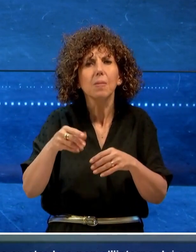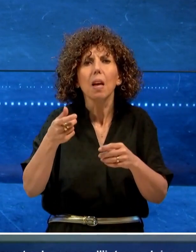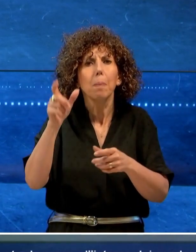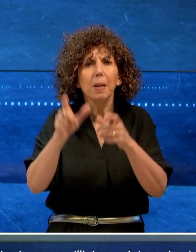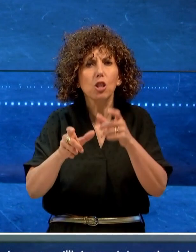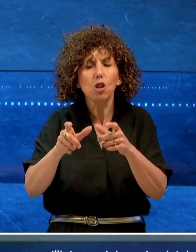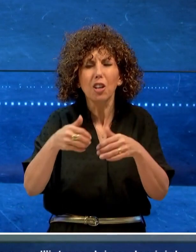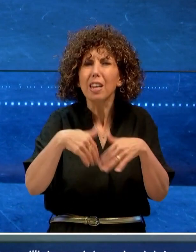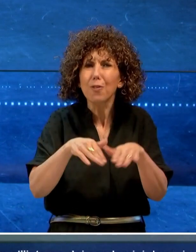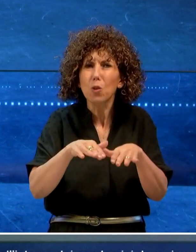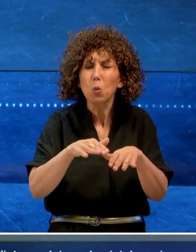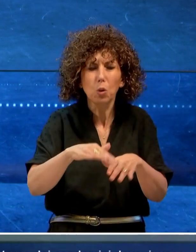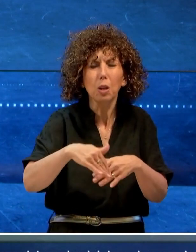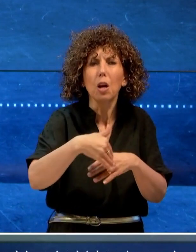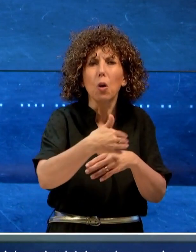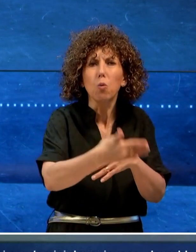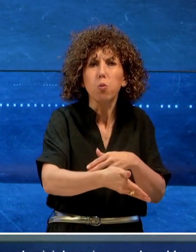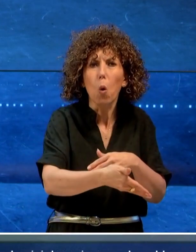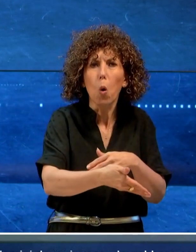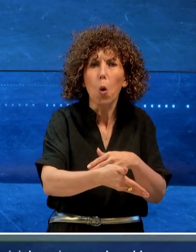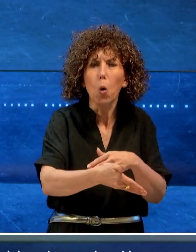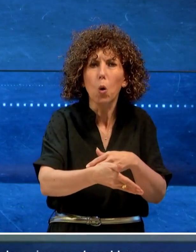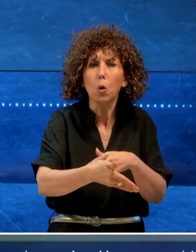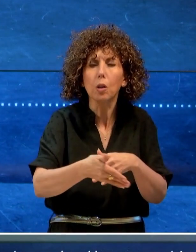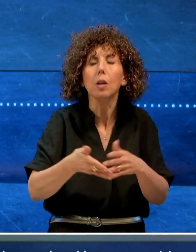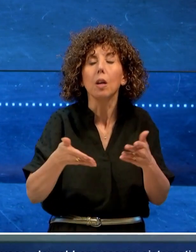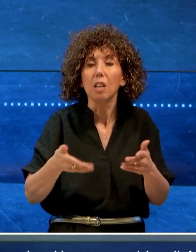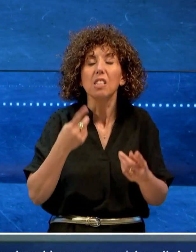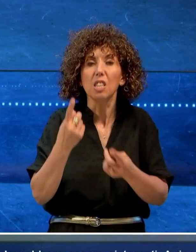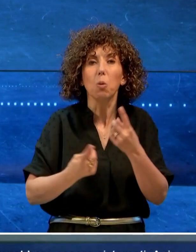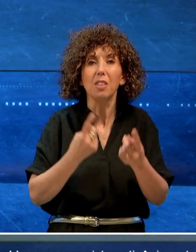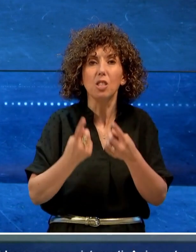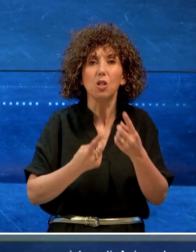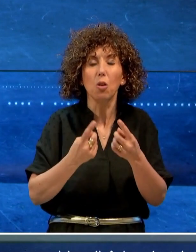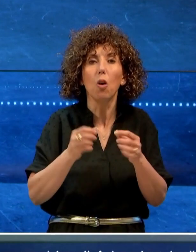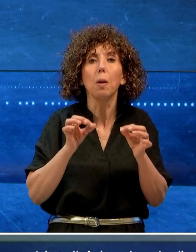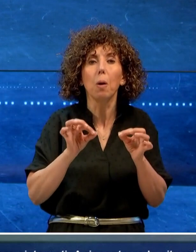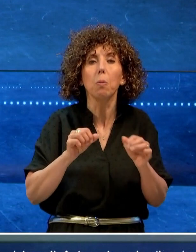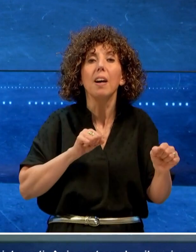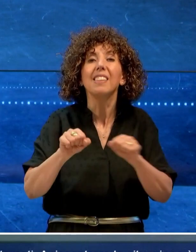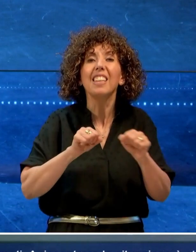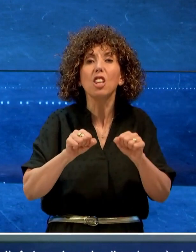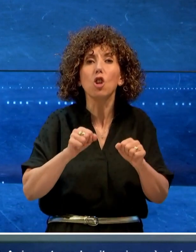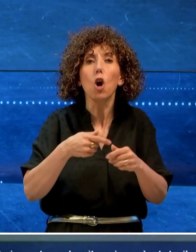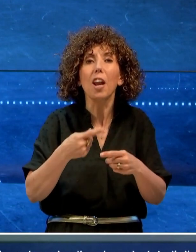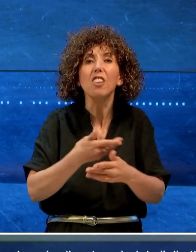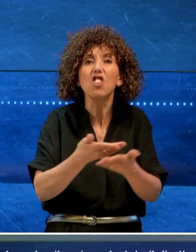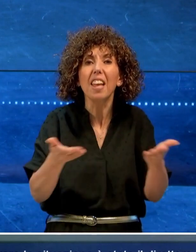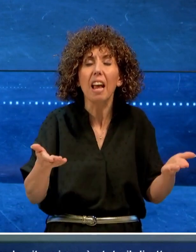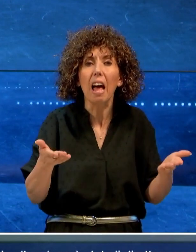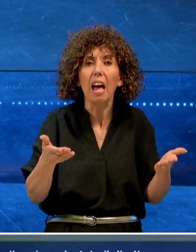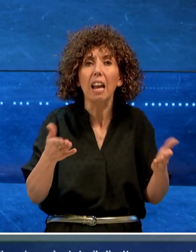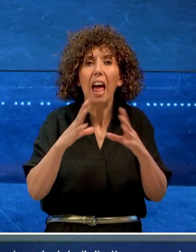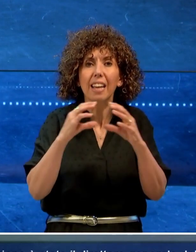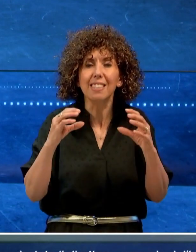invece dovrebbero essere sistemati. A riscontrare la situazione è stato il direttore generale dell'azienda